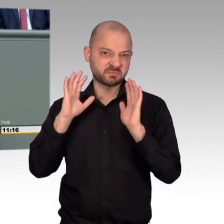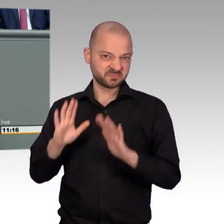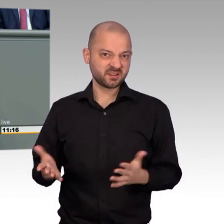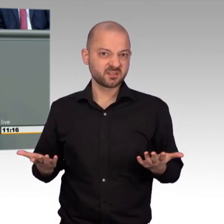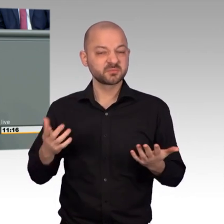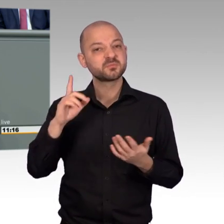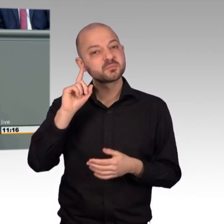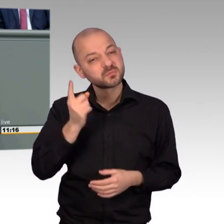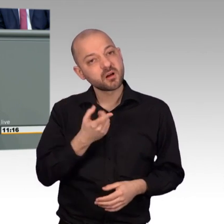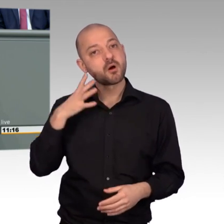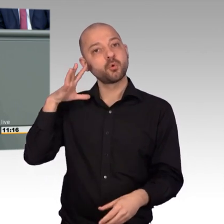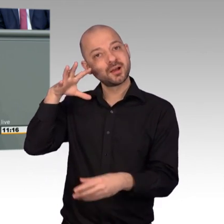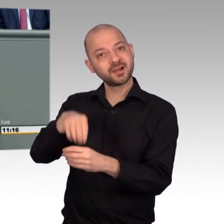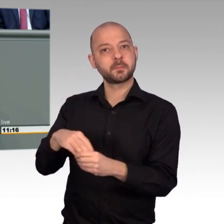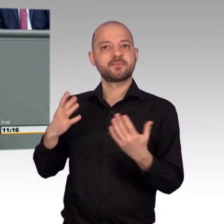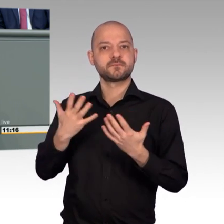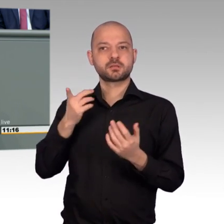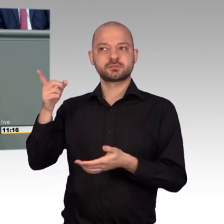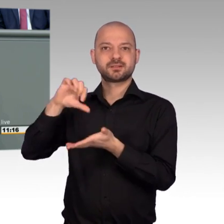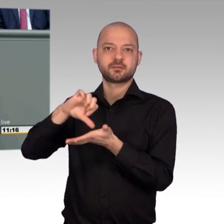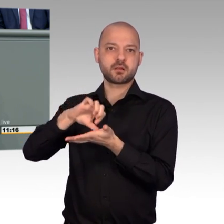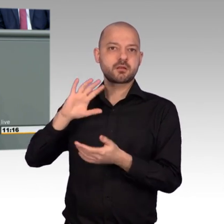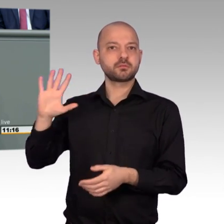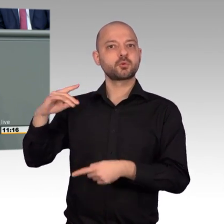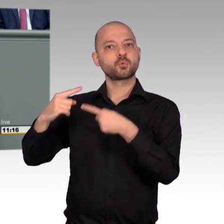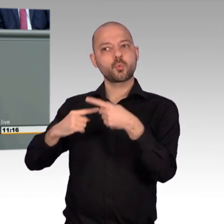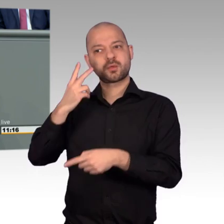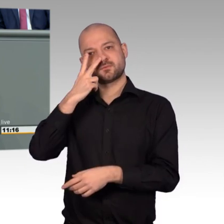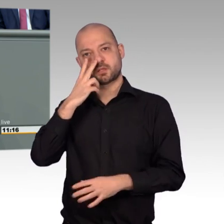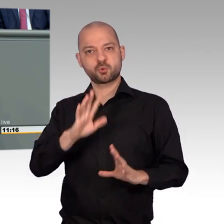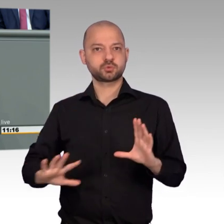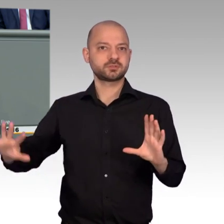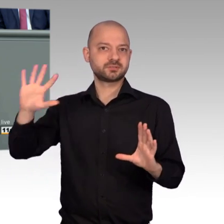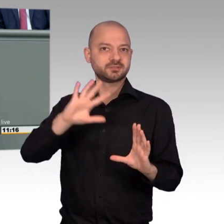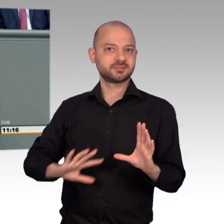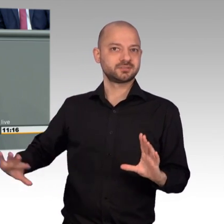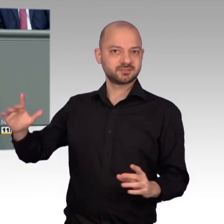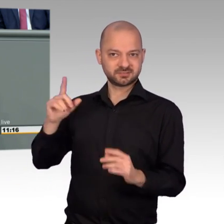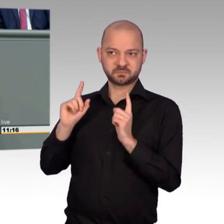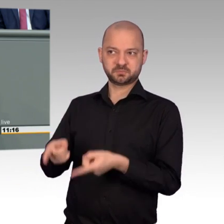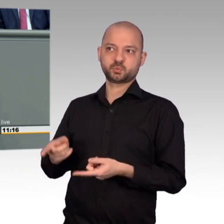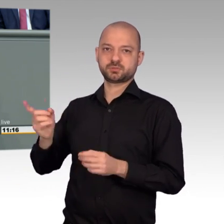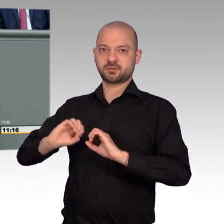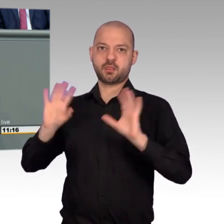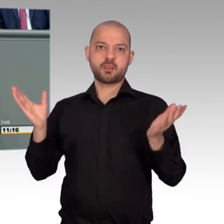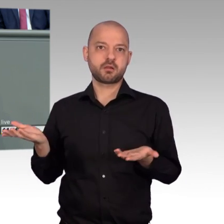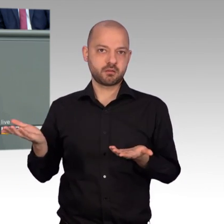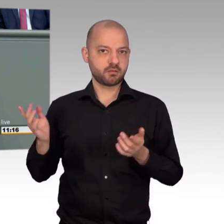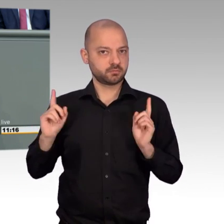Aber dazu gehört genauso, dass auch der Iran seine Rolle in der Region wahrnehmen